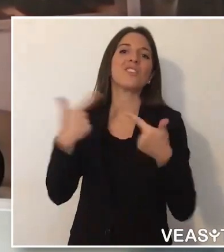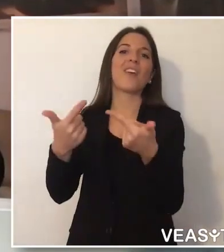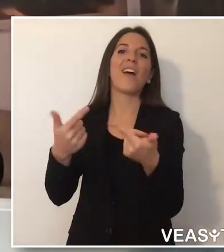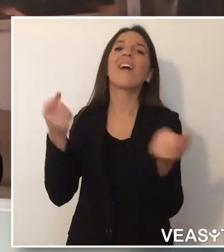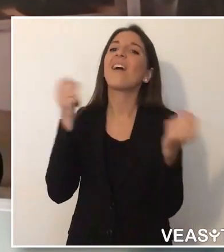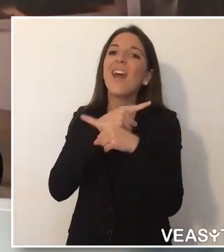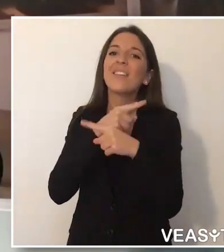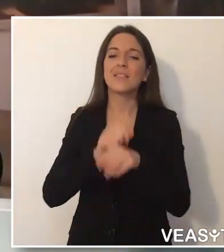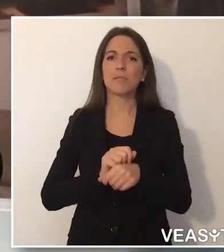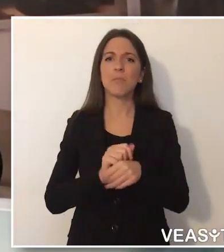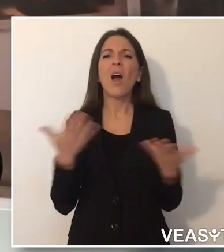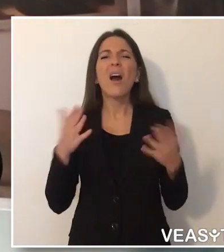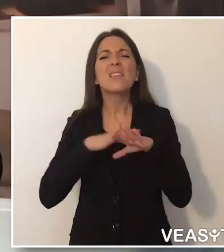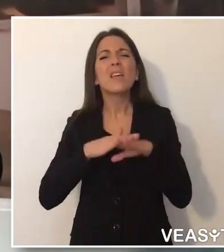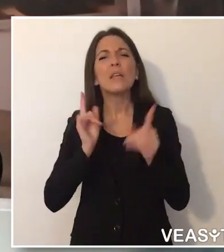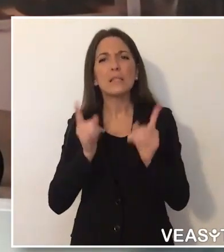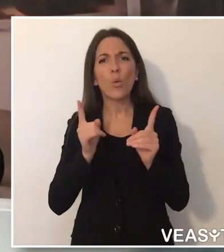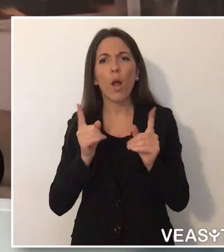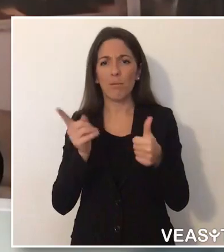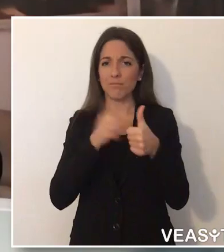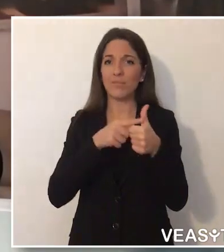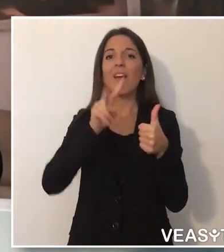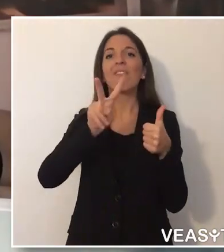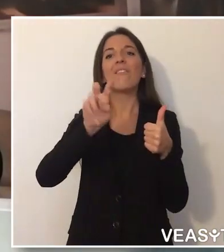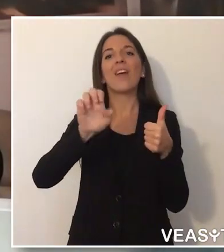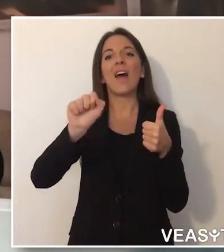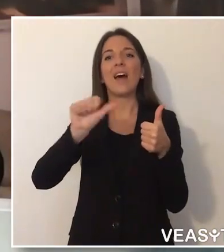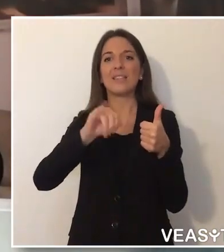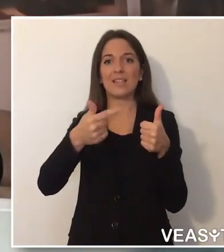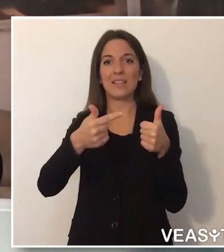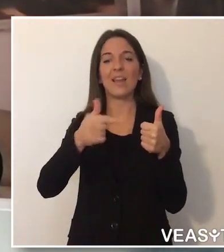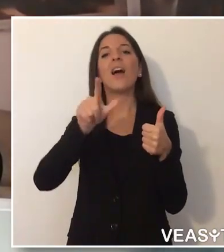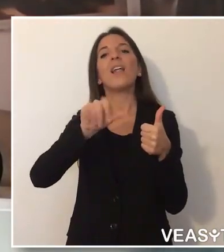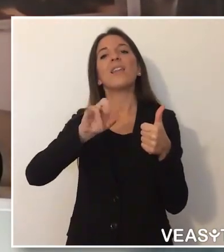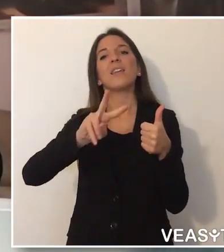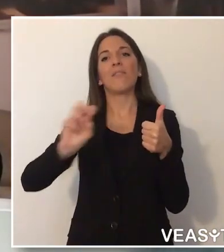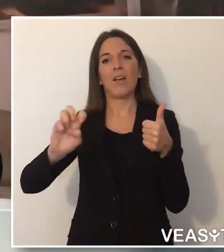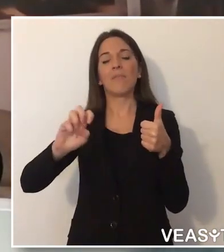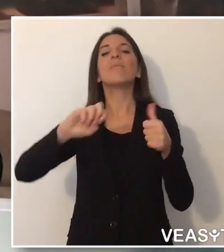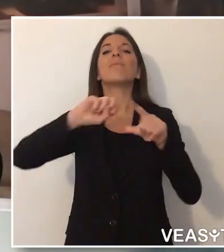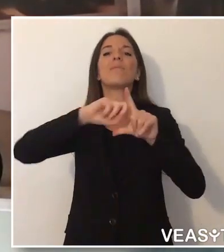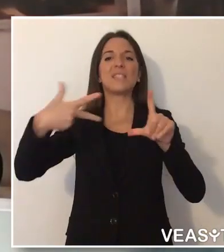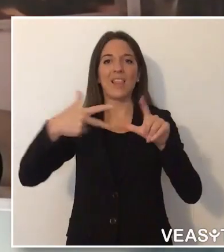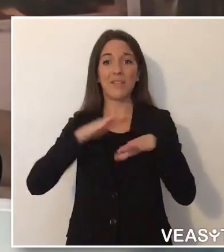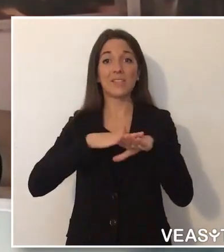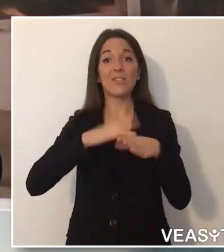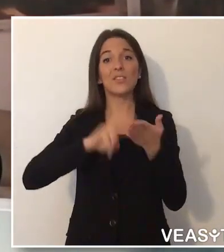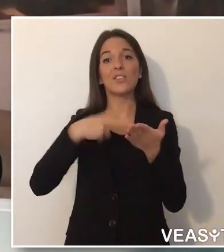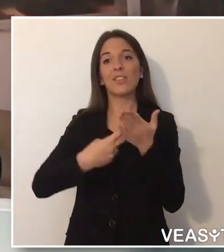potessero averne necessità. In particolare Visit Live, servizio di video interpretariato in LIS,